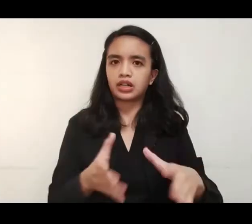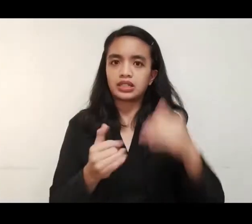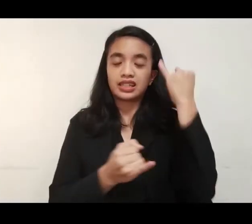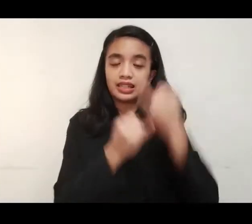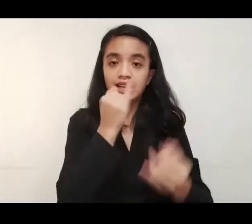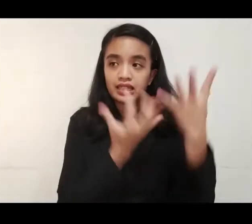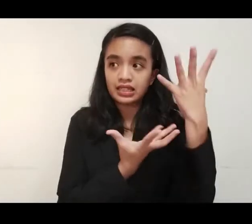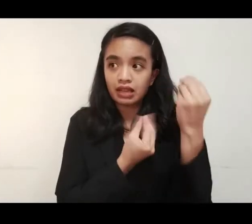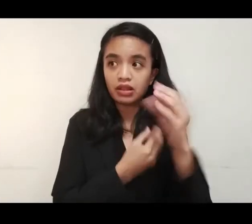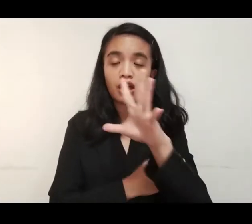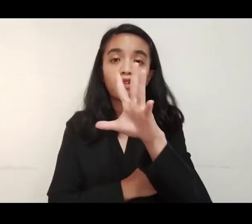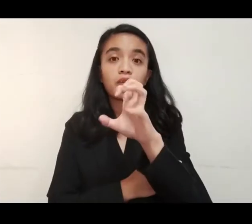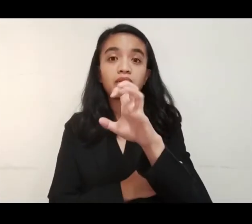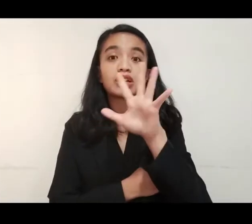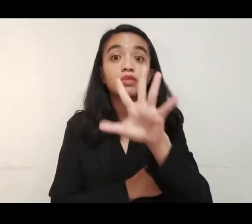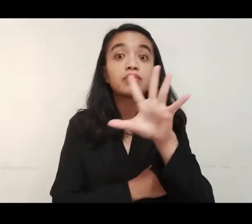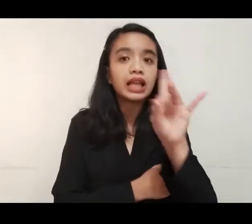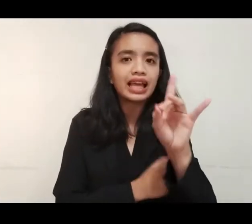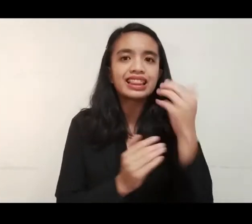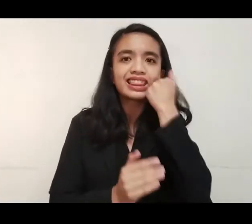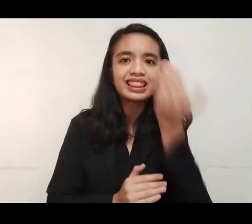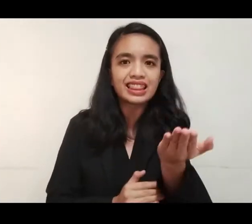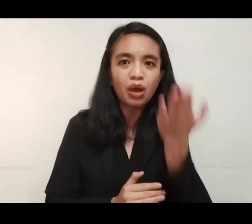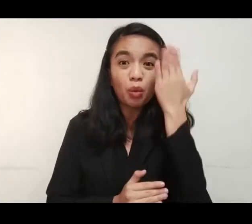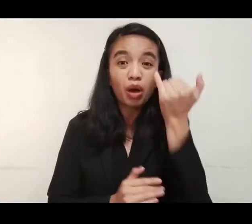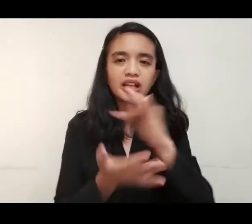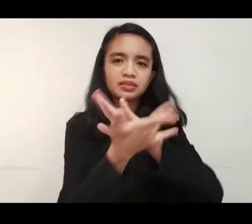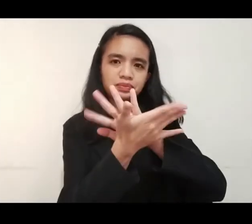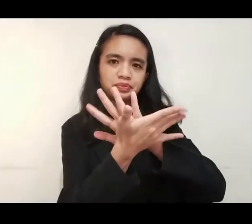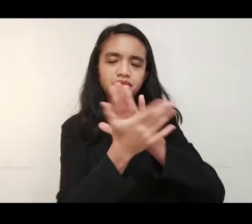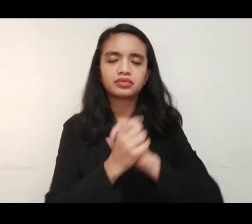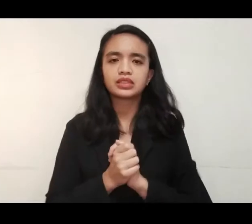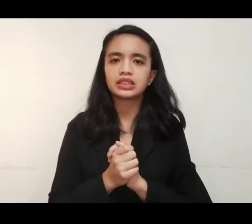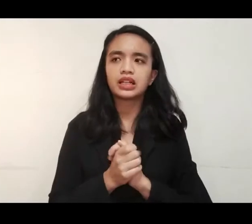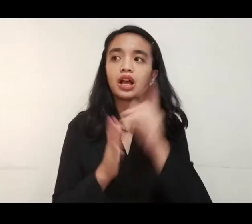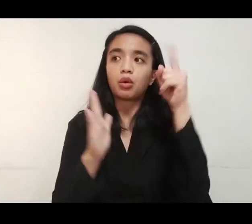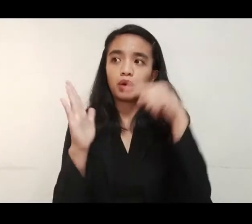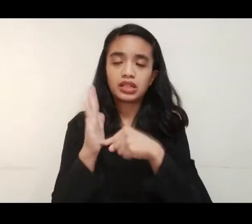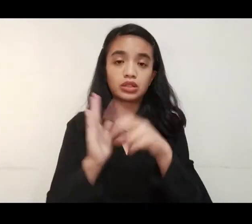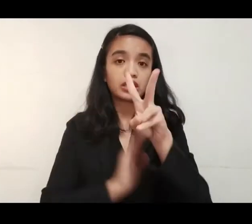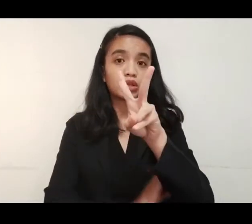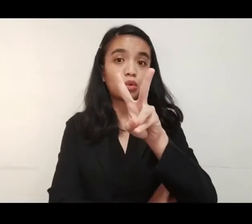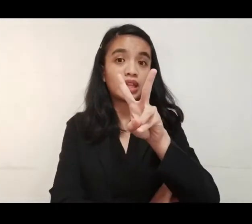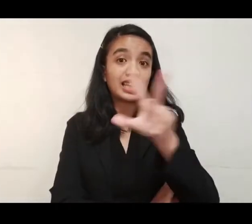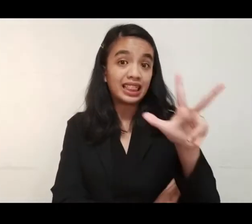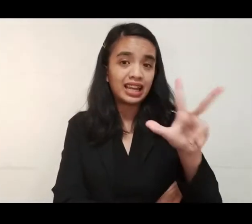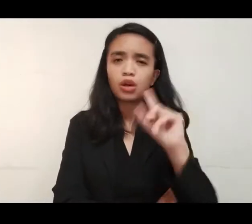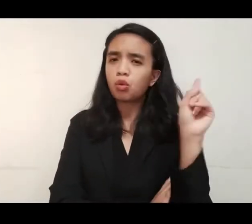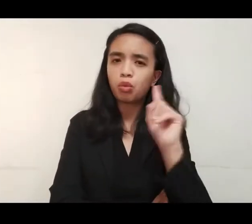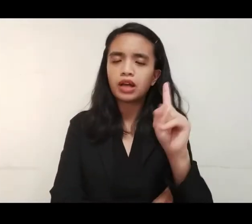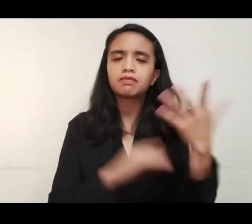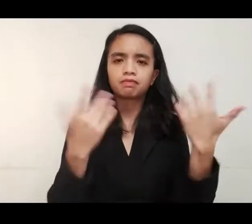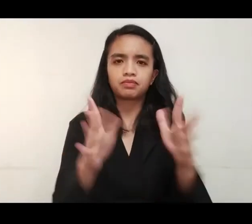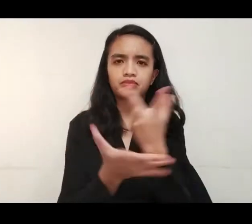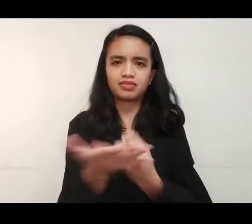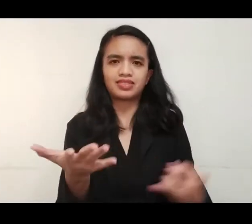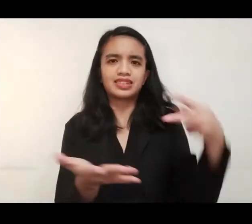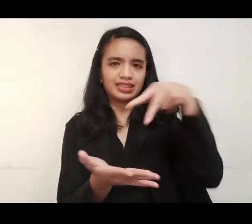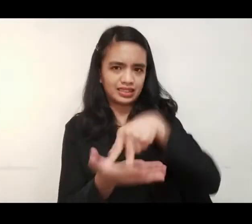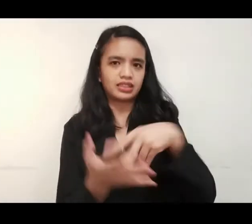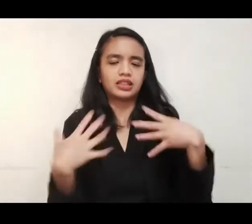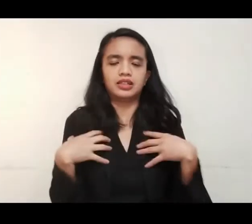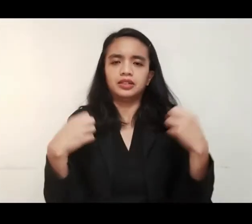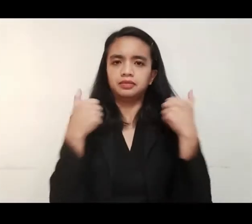558 na ang namatay dahil sa COVID-19. 1,023 naman ang kabuang